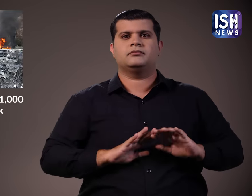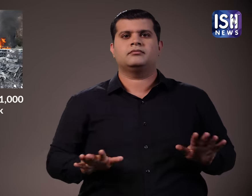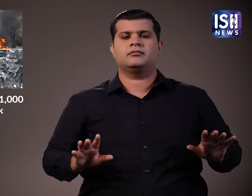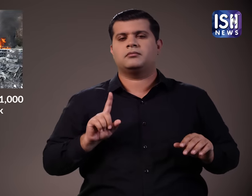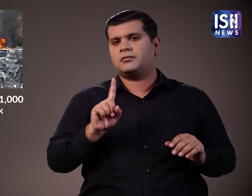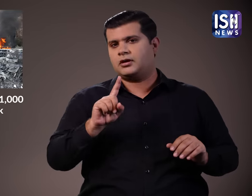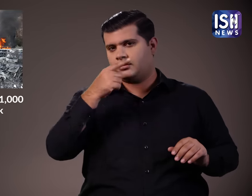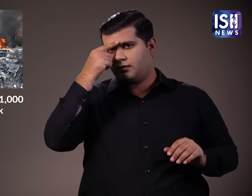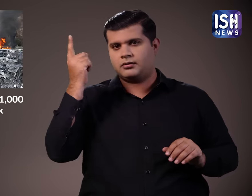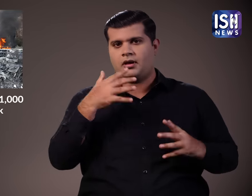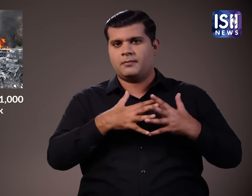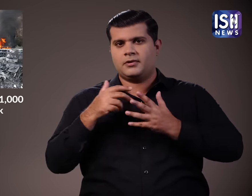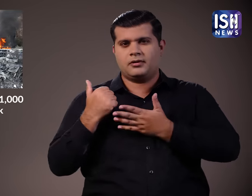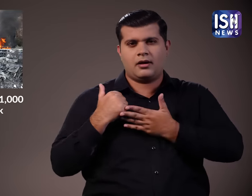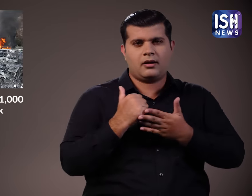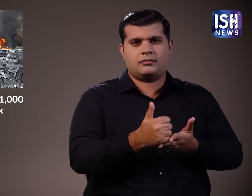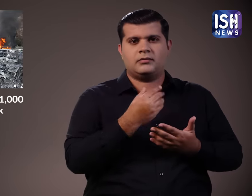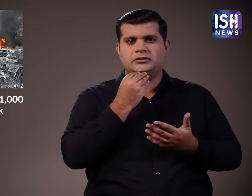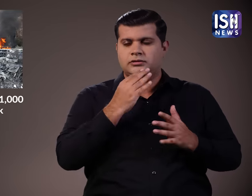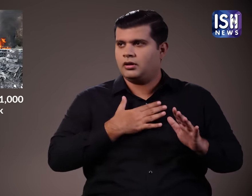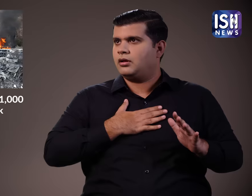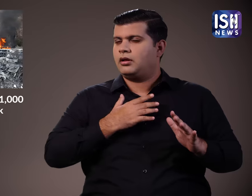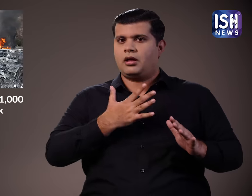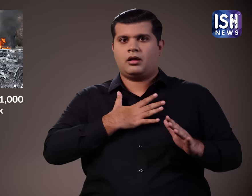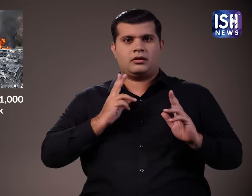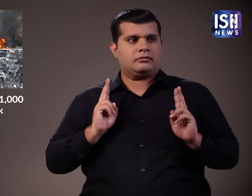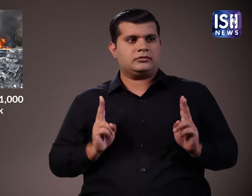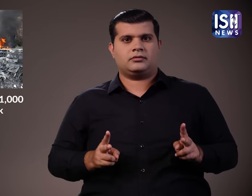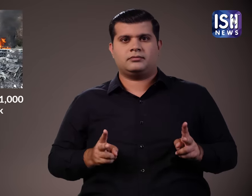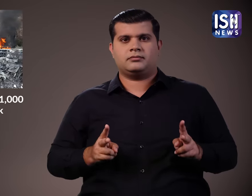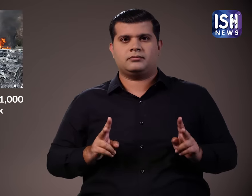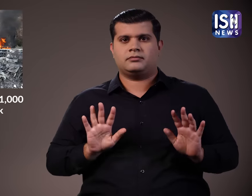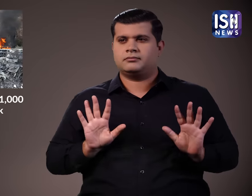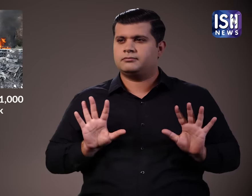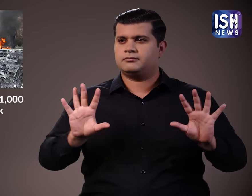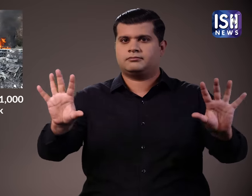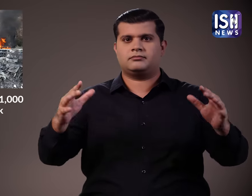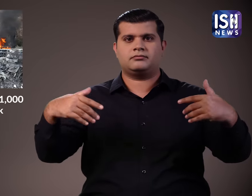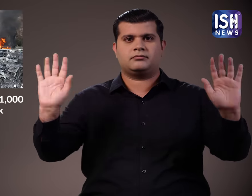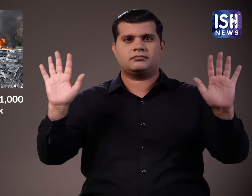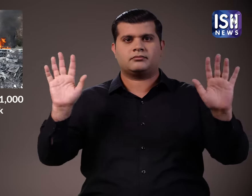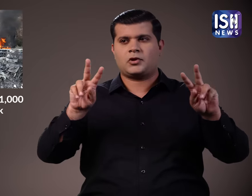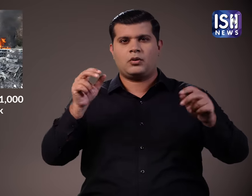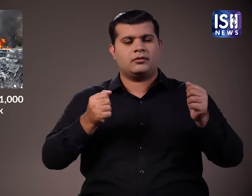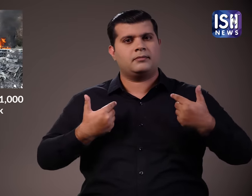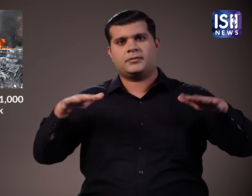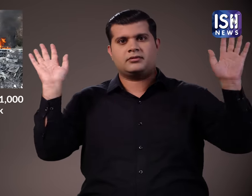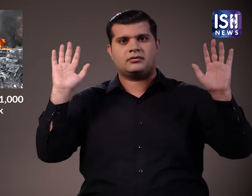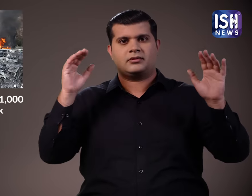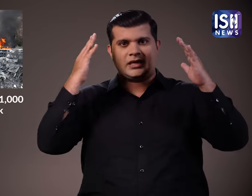हाला कि अमेरिका की मदद से इस्राइल विजई हुआ और मिस्र और सीरिया से लगी अपनी सीमाओं की रक्षा करने में सक्षम रहा